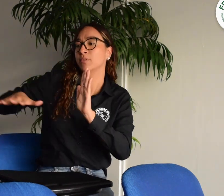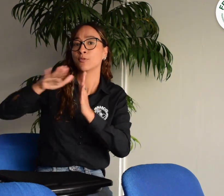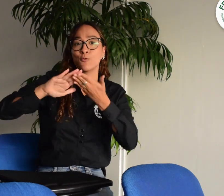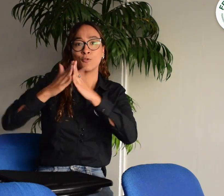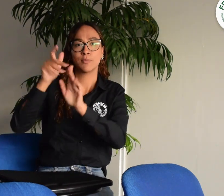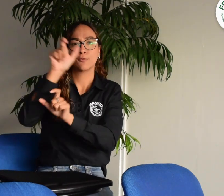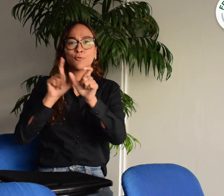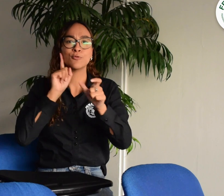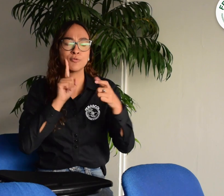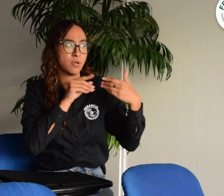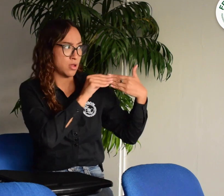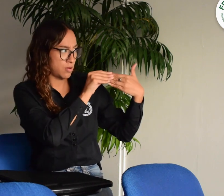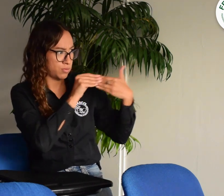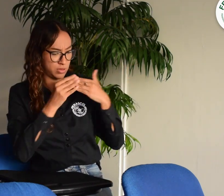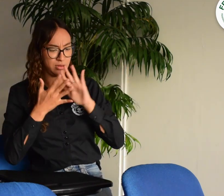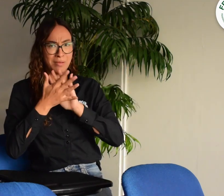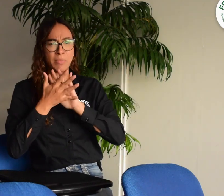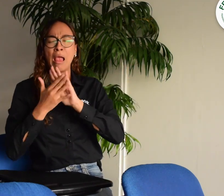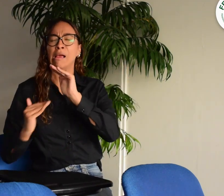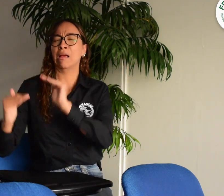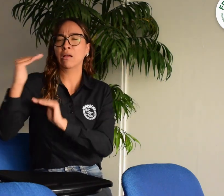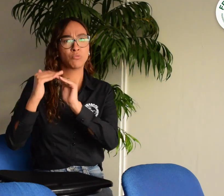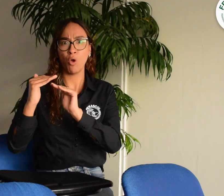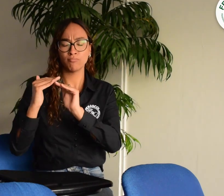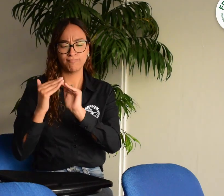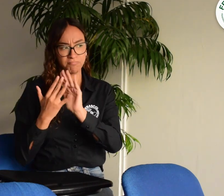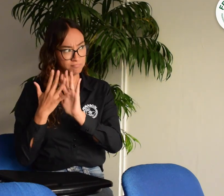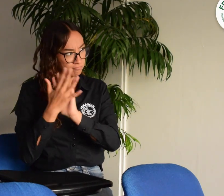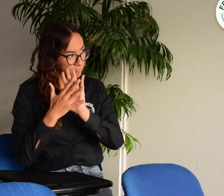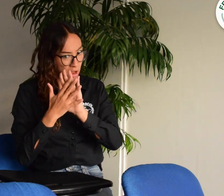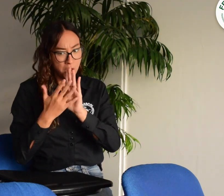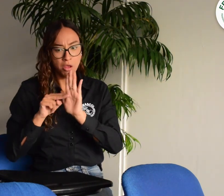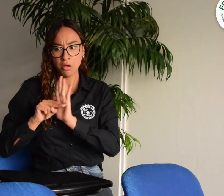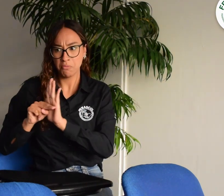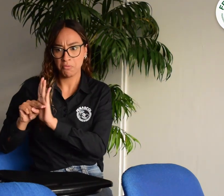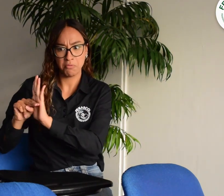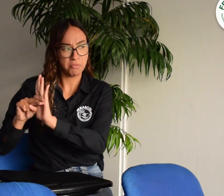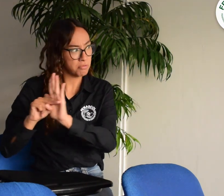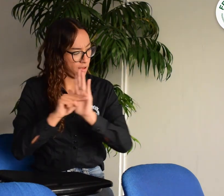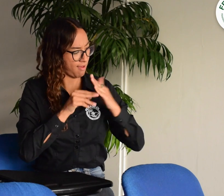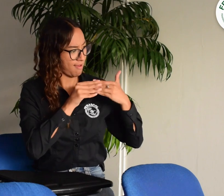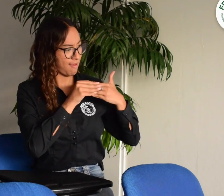Para presentar a la comunidad sorda de Colombia una guía para estandarizar el uso de la lengua.